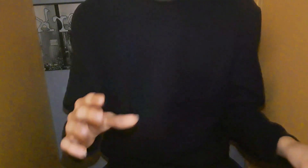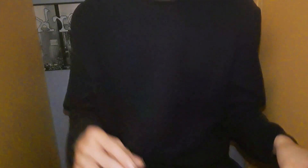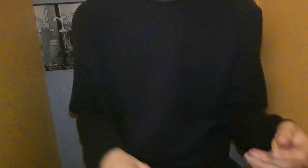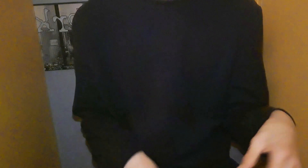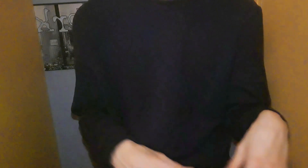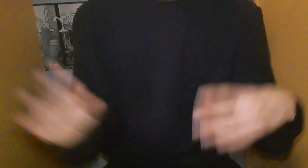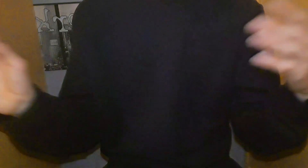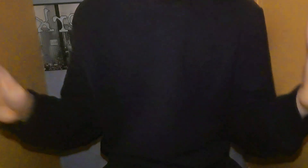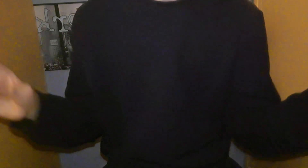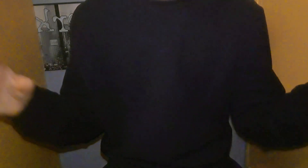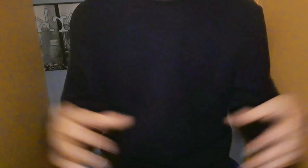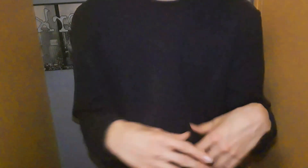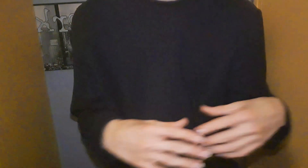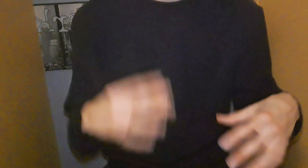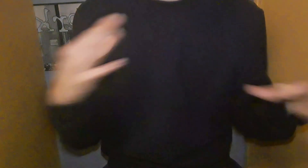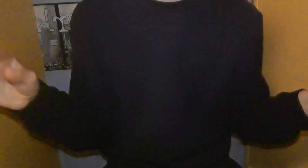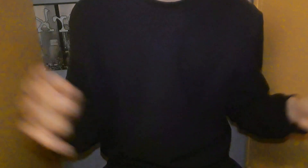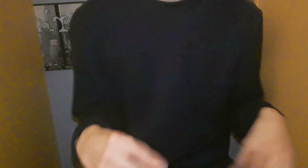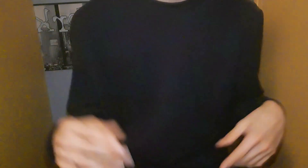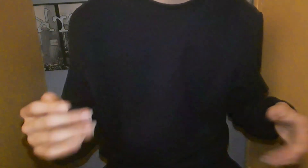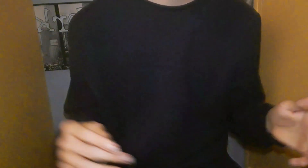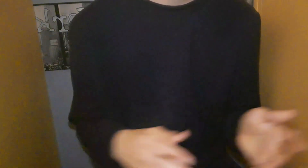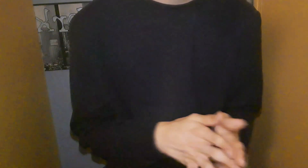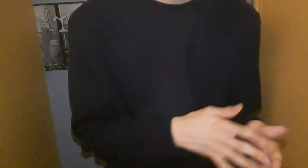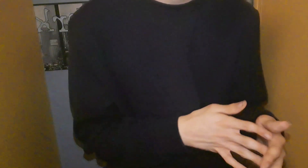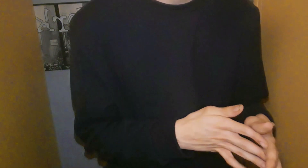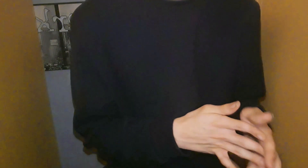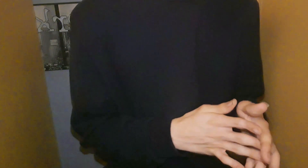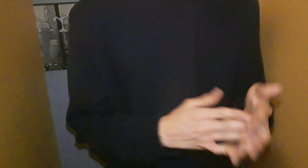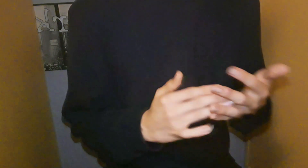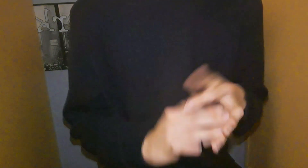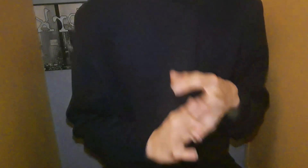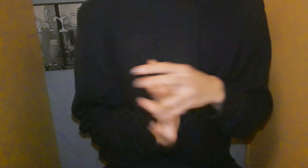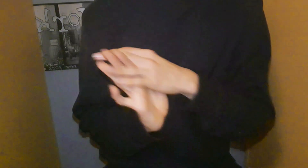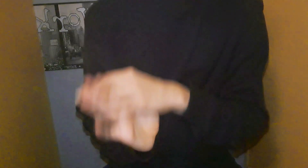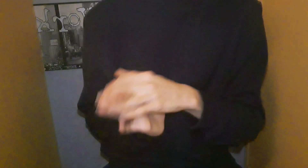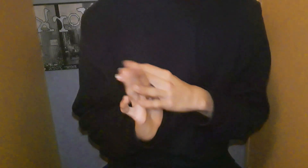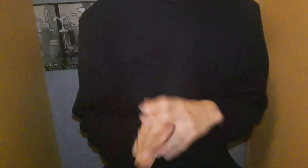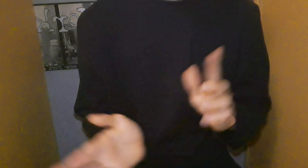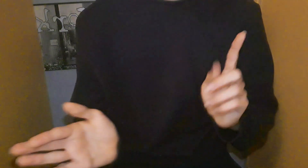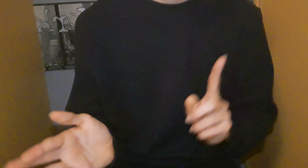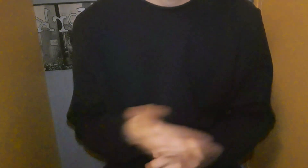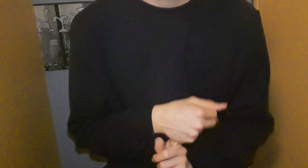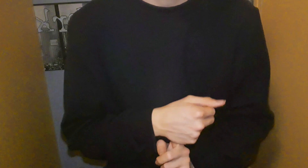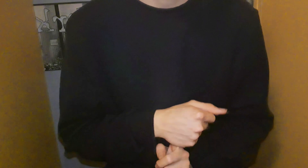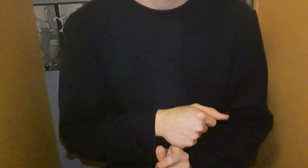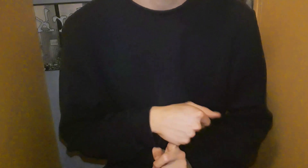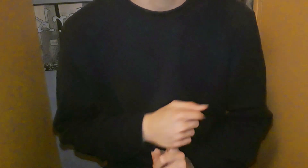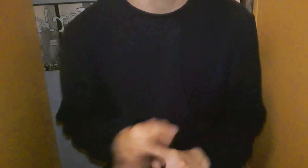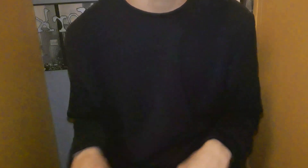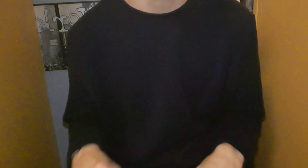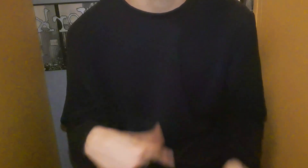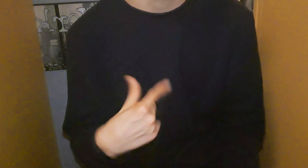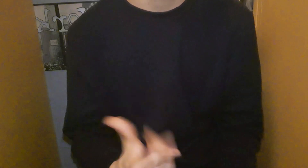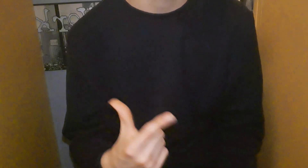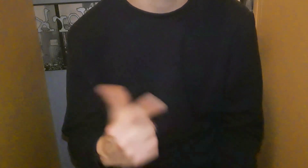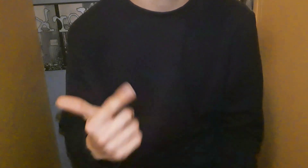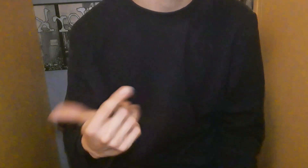Gâteaux colorants Choconotes, etc, etc Enfin, voilà C'est des choses simples Qui sont pas trop longues À part les chocolonotes C'est quand même un peu plus